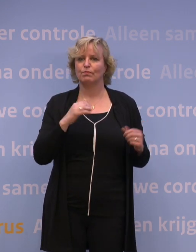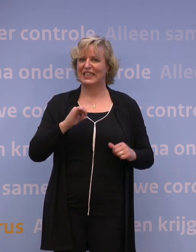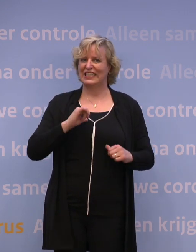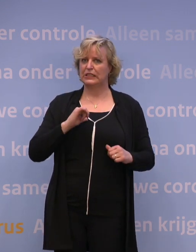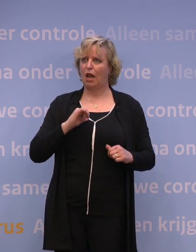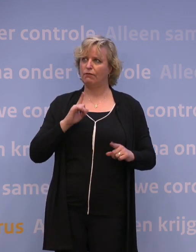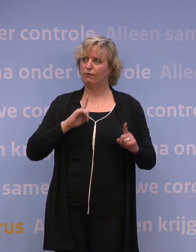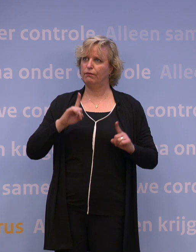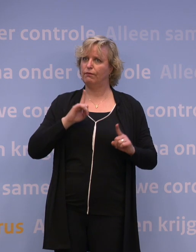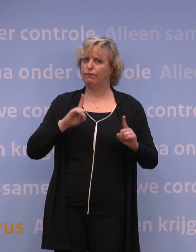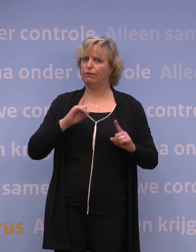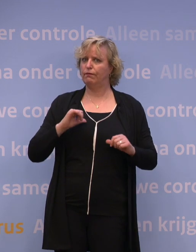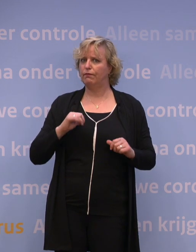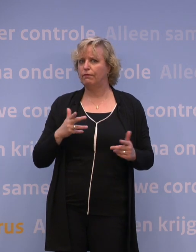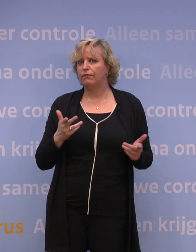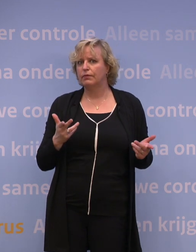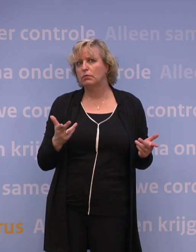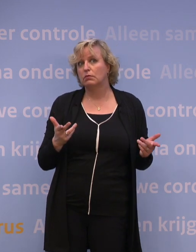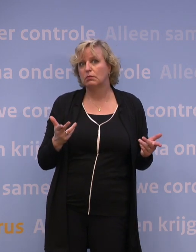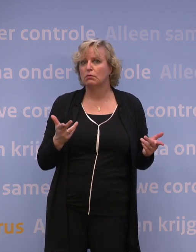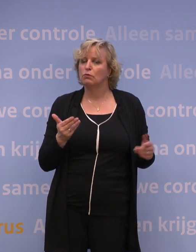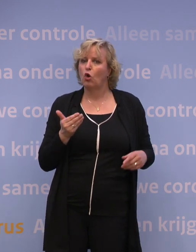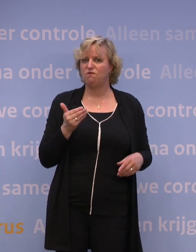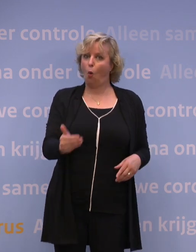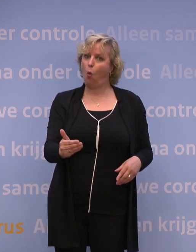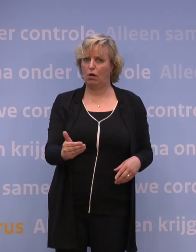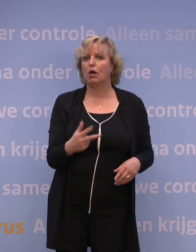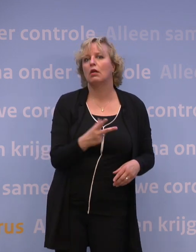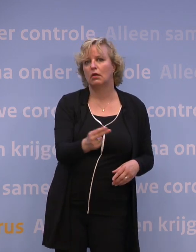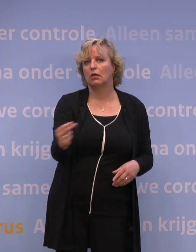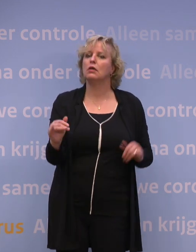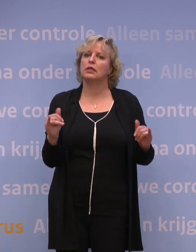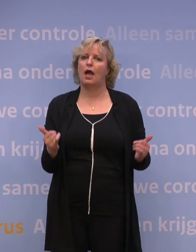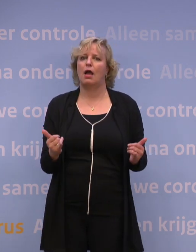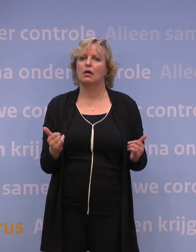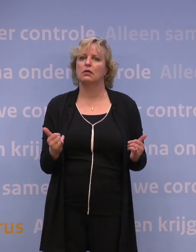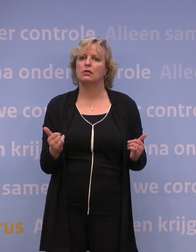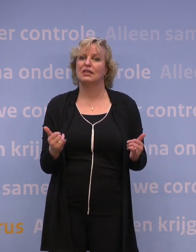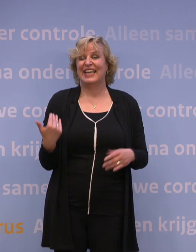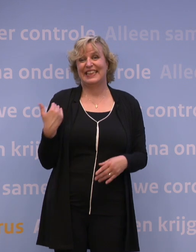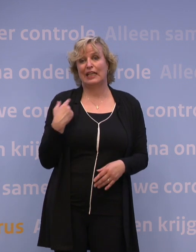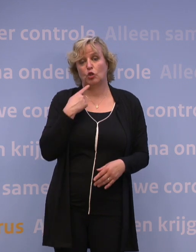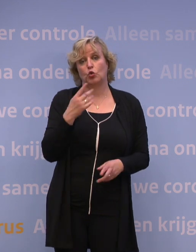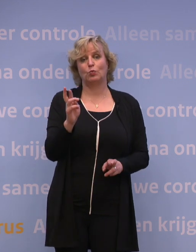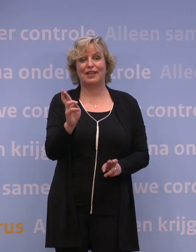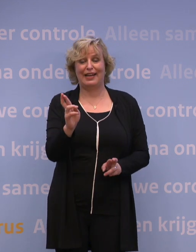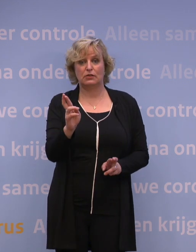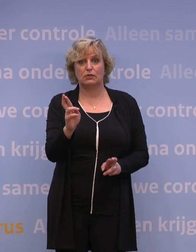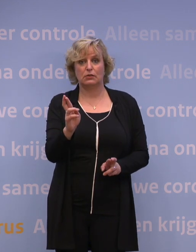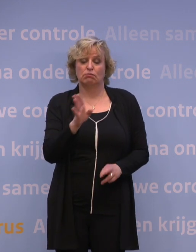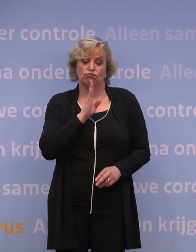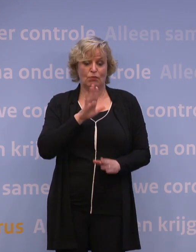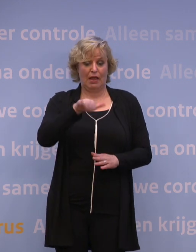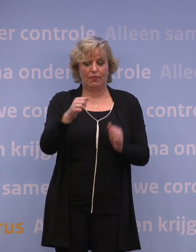op dit moment een voorstander ben om dat te doen. En om de redenen die ik net noem. Kijk, u moet zich voorstellen, als we het